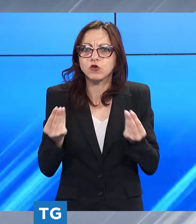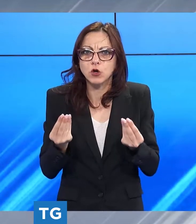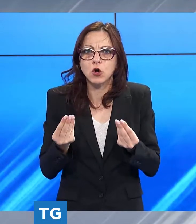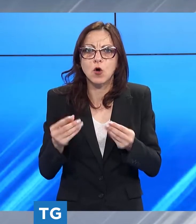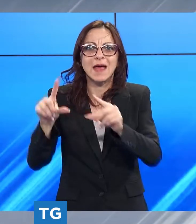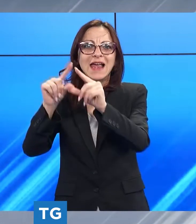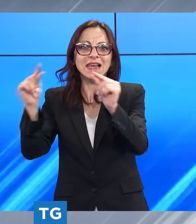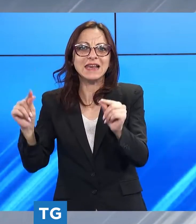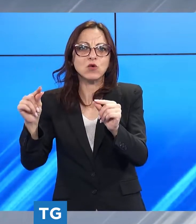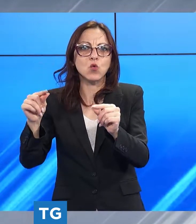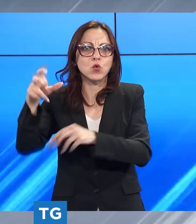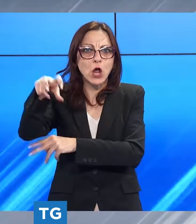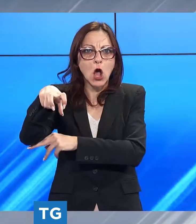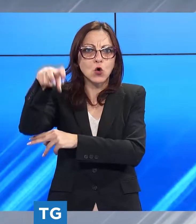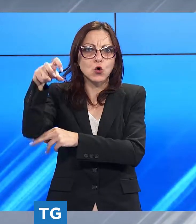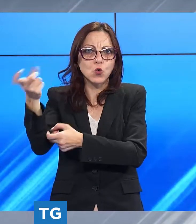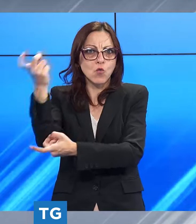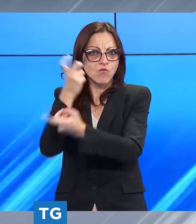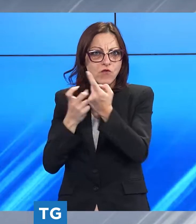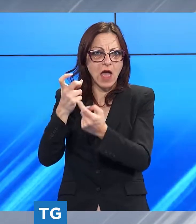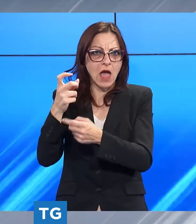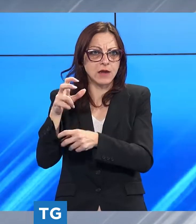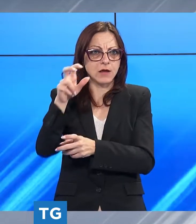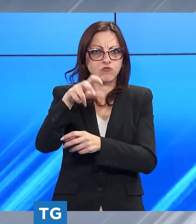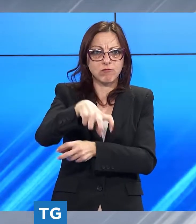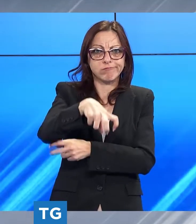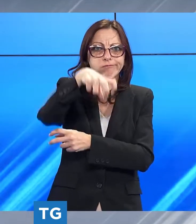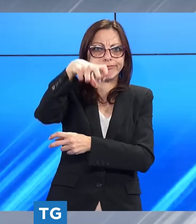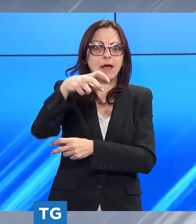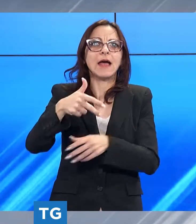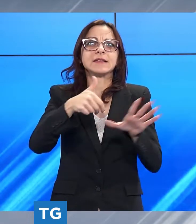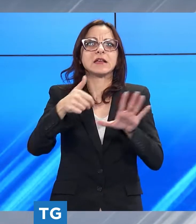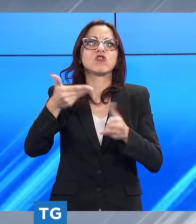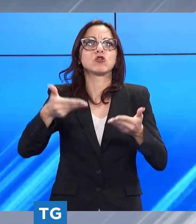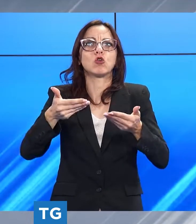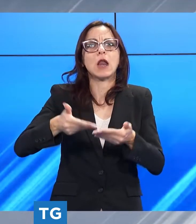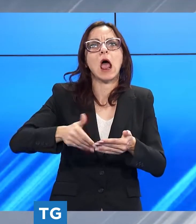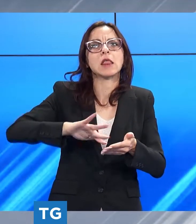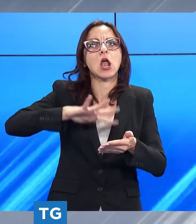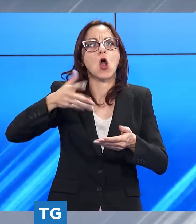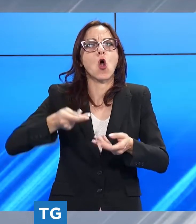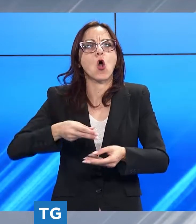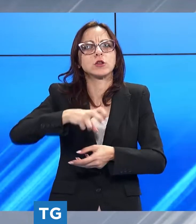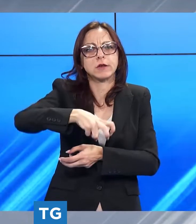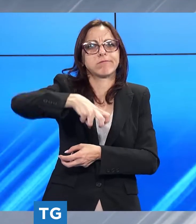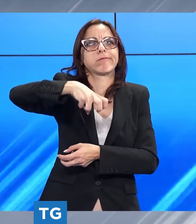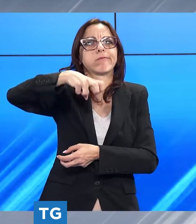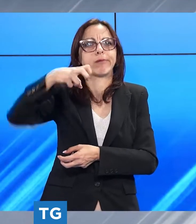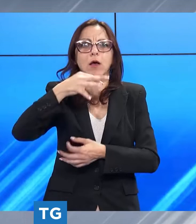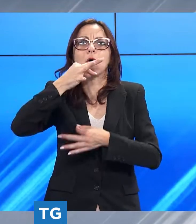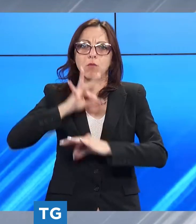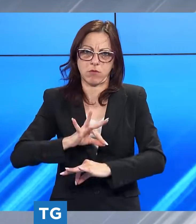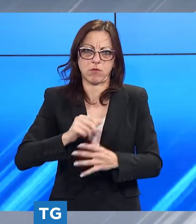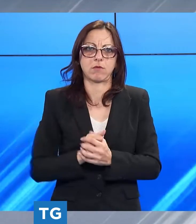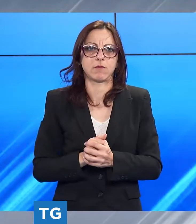macchinario in grado di alzare più di 600 tonnellate le operazioni si sono svolte secondo programmi alle 18 il varo del